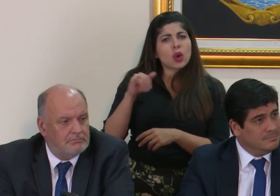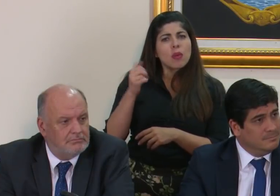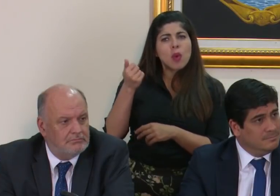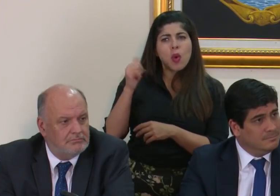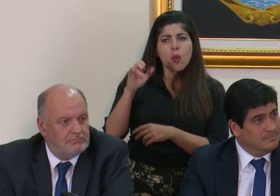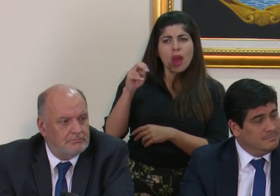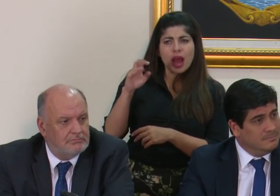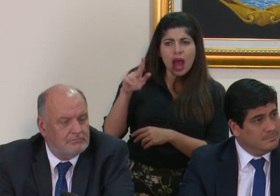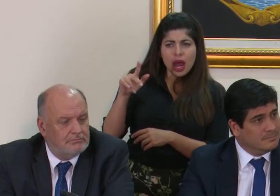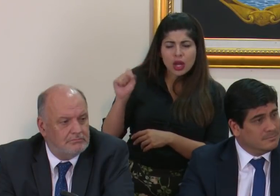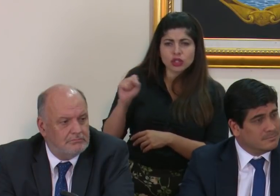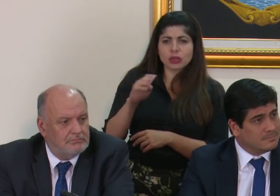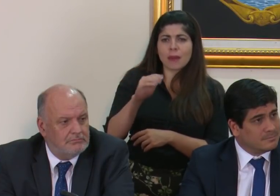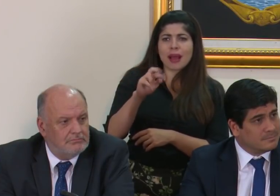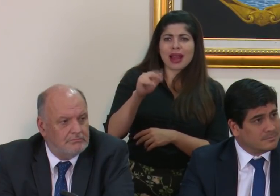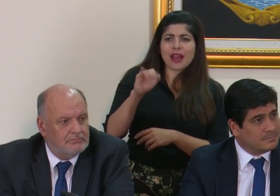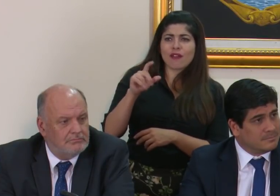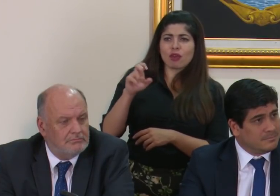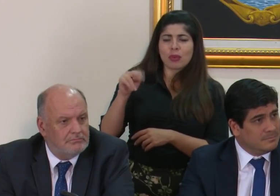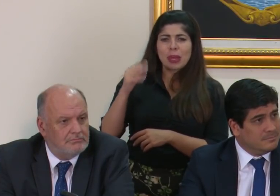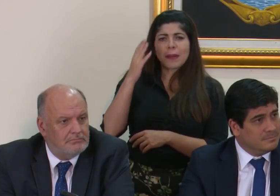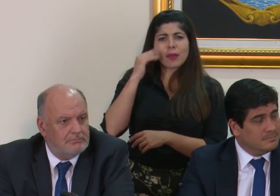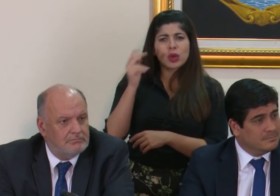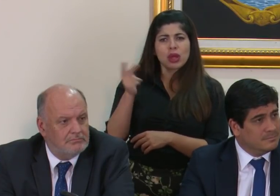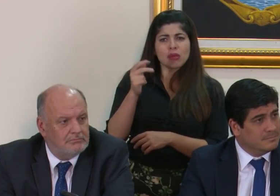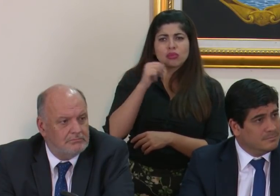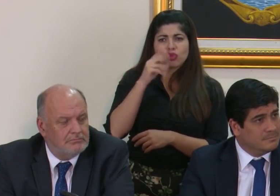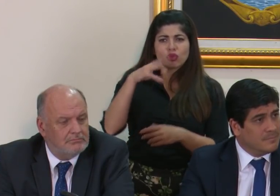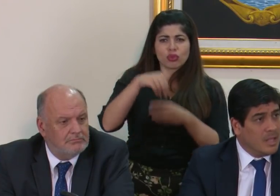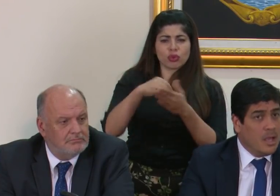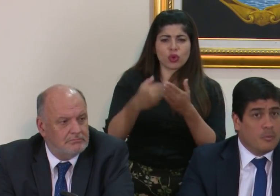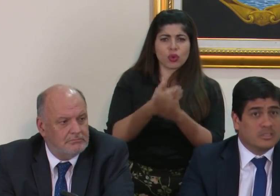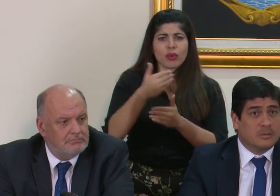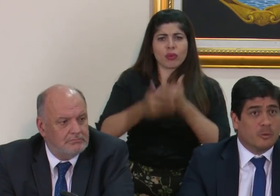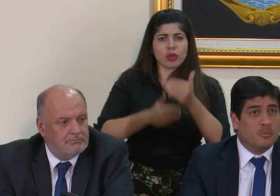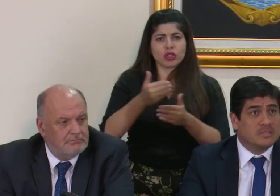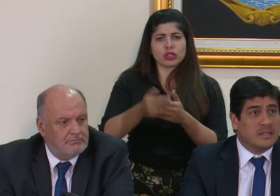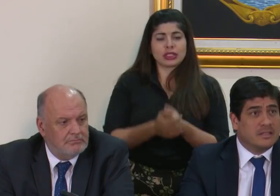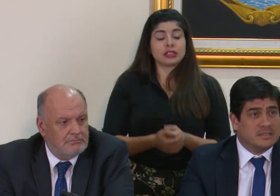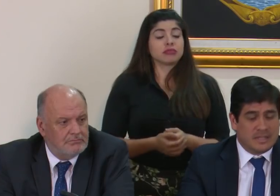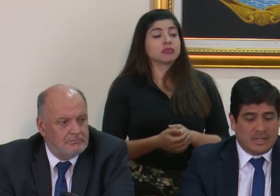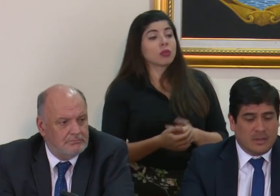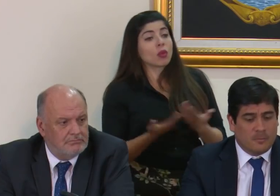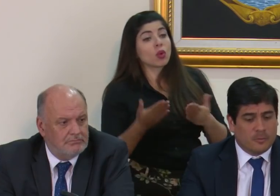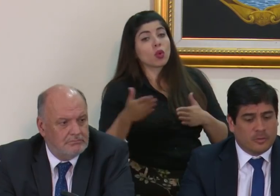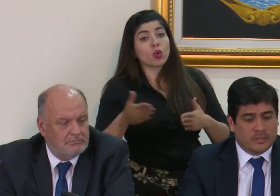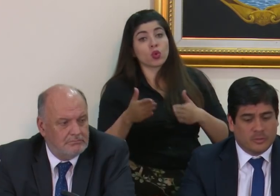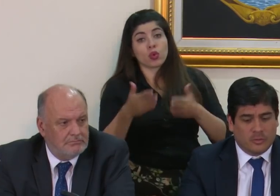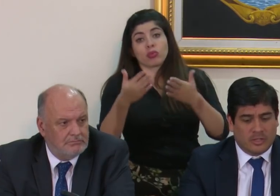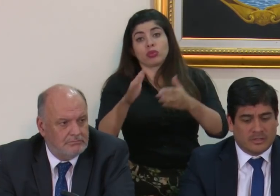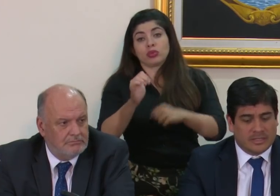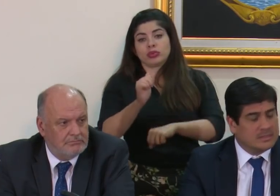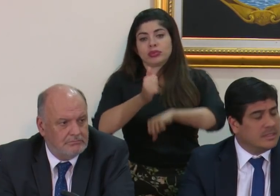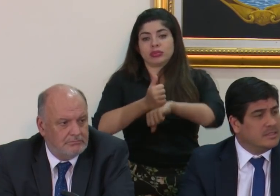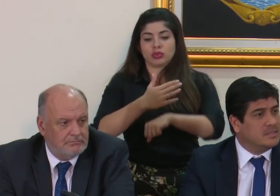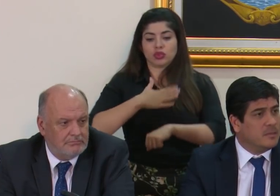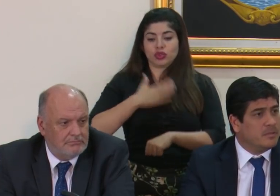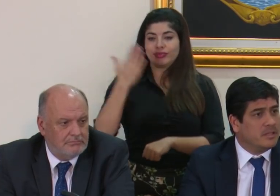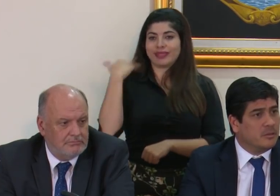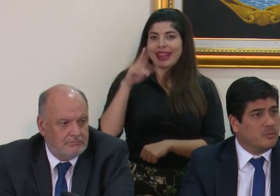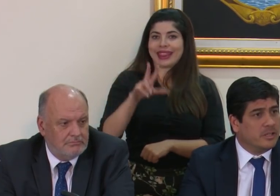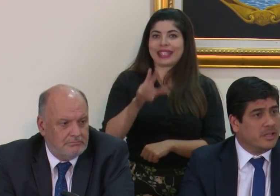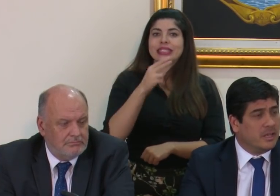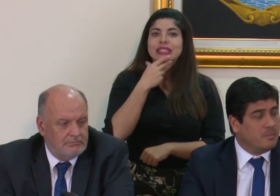Carlos o doña María Pulmen no forman parte de este nuevo ciclo? Pues el rumbo está señalado por lo que yo el 3 de